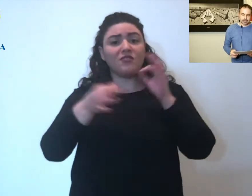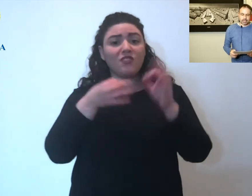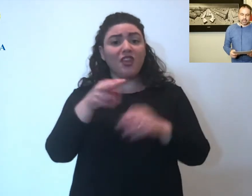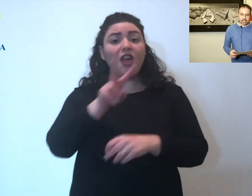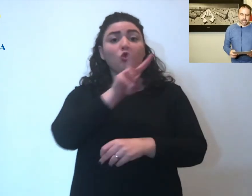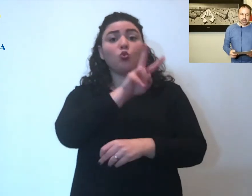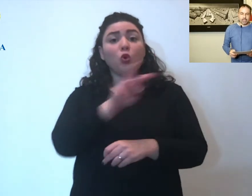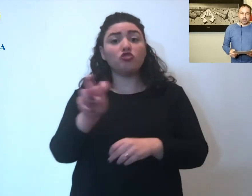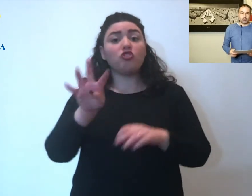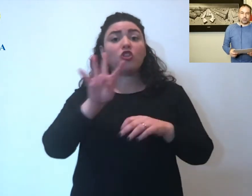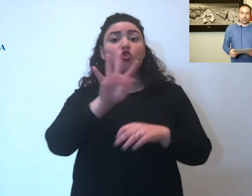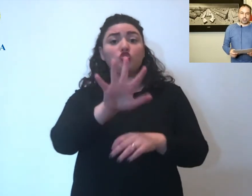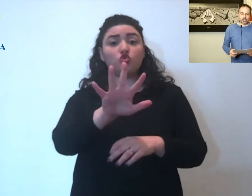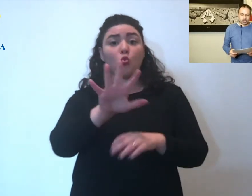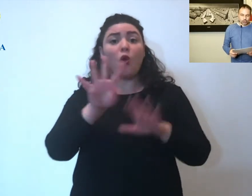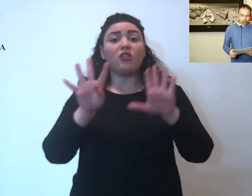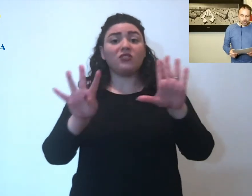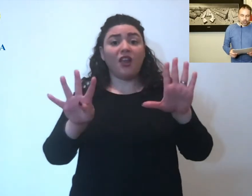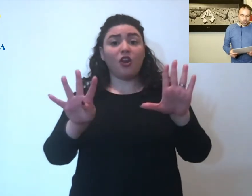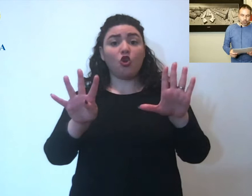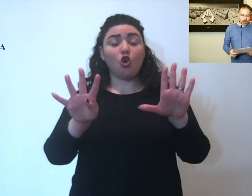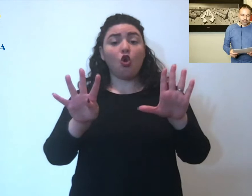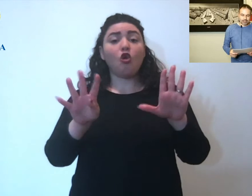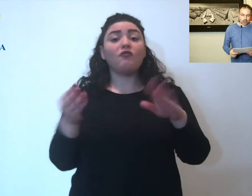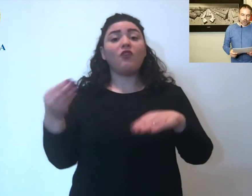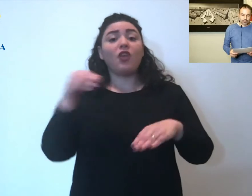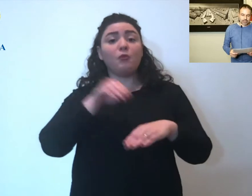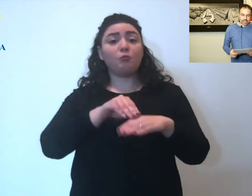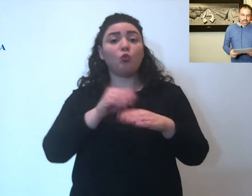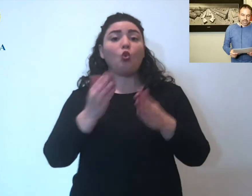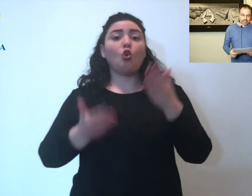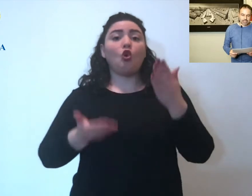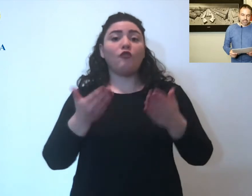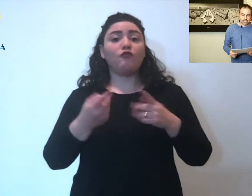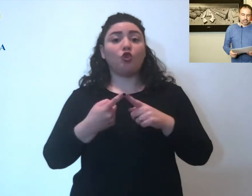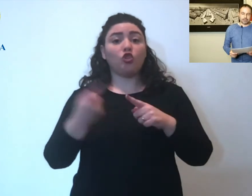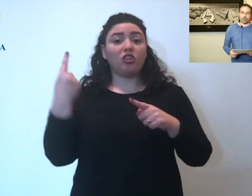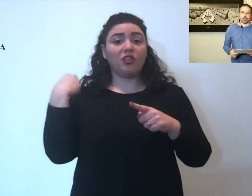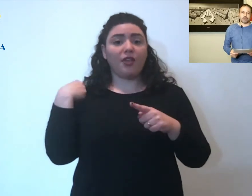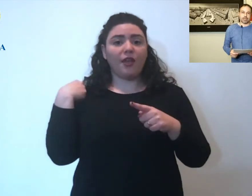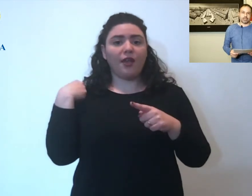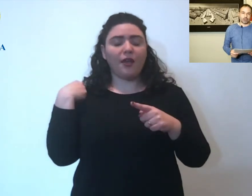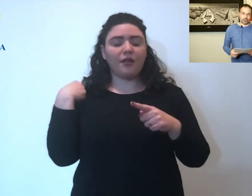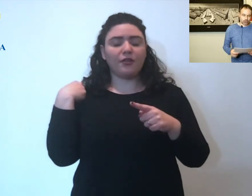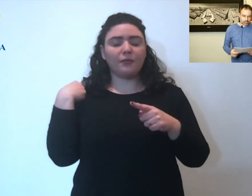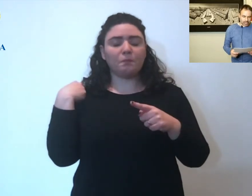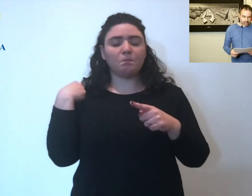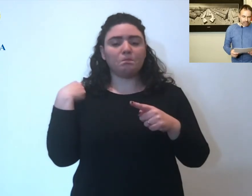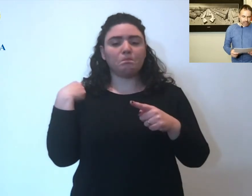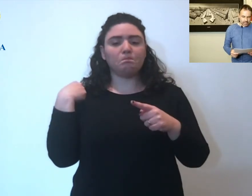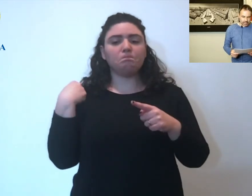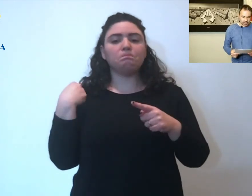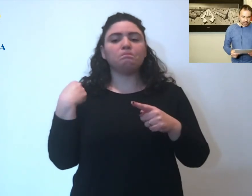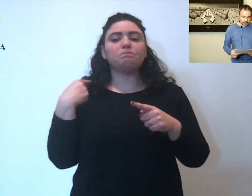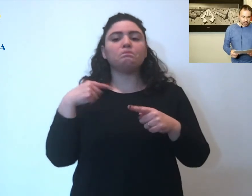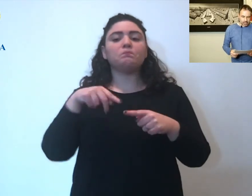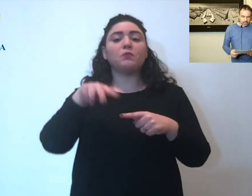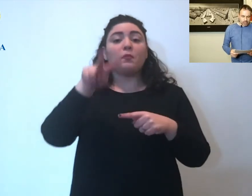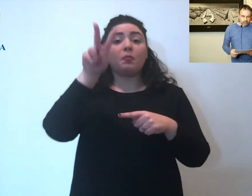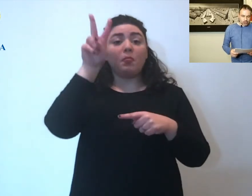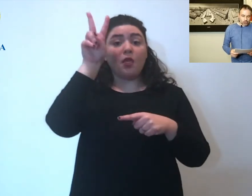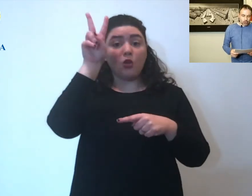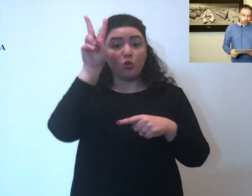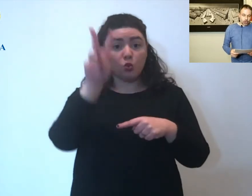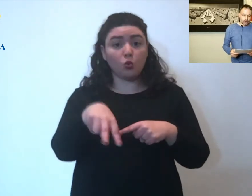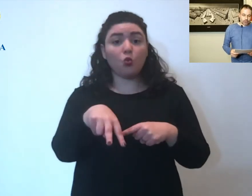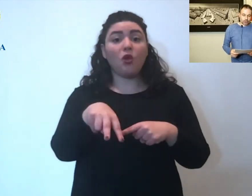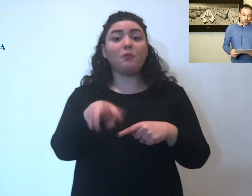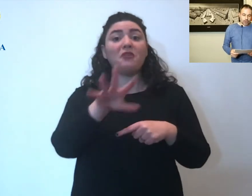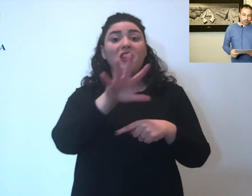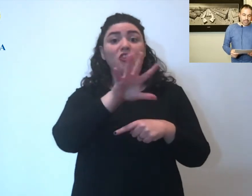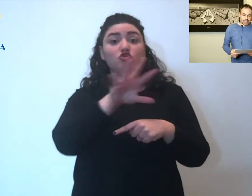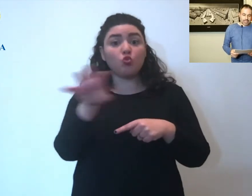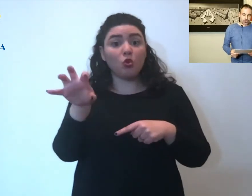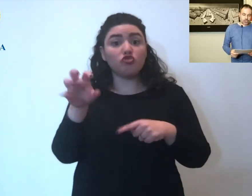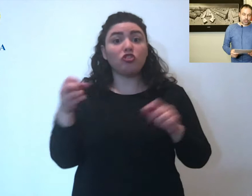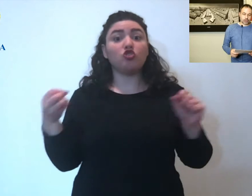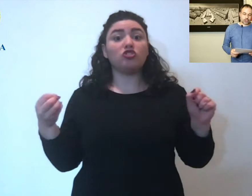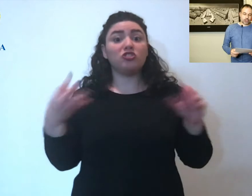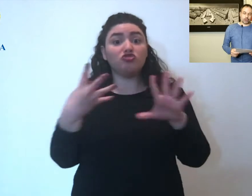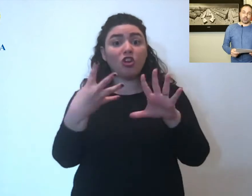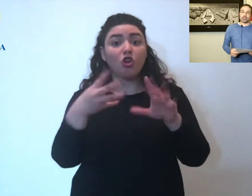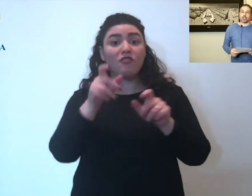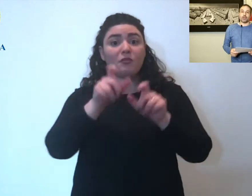-Romagna, vale a dire 259 casi in più rispetto alla giornata di ieri. Sono 2